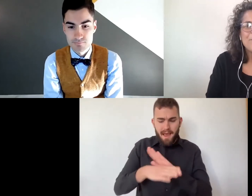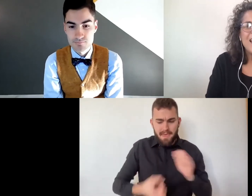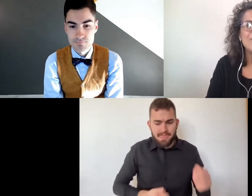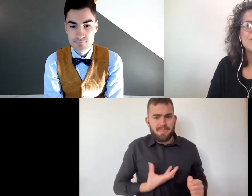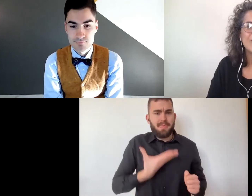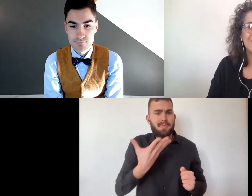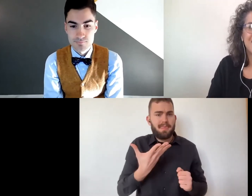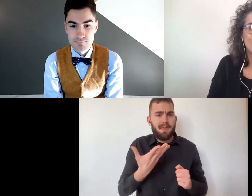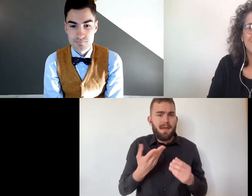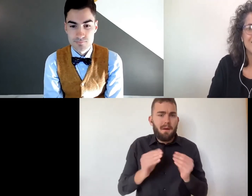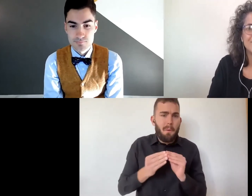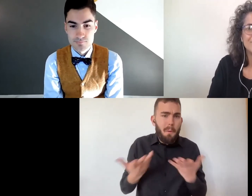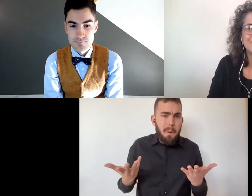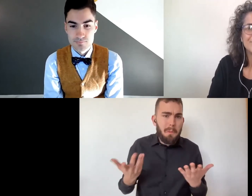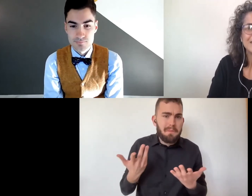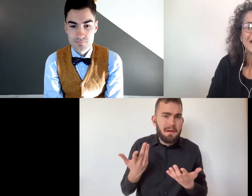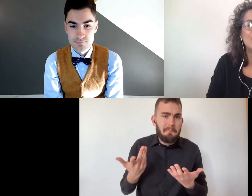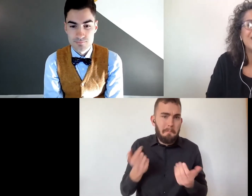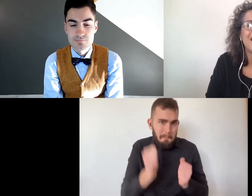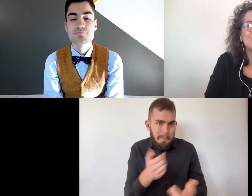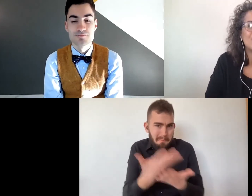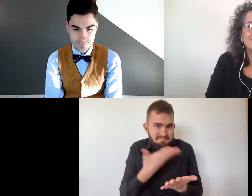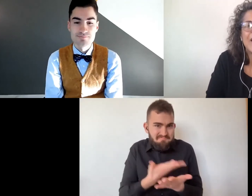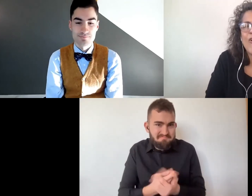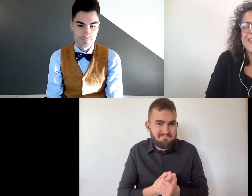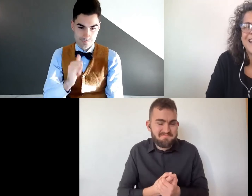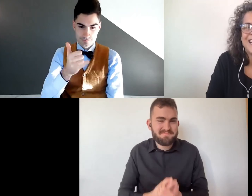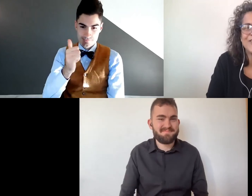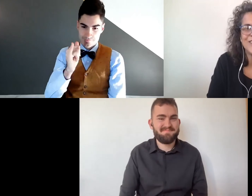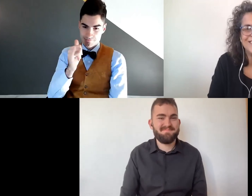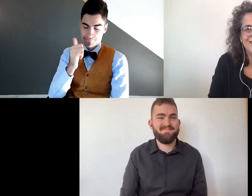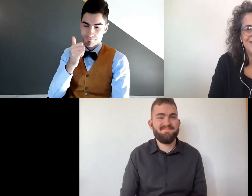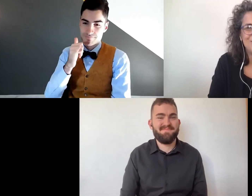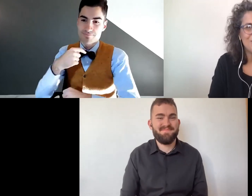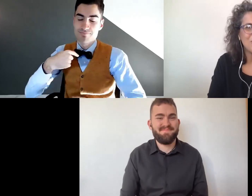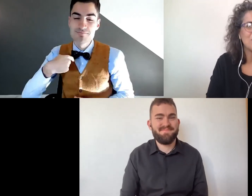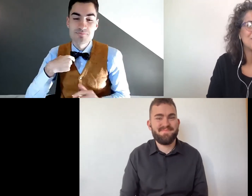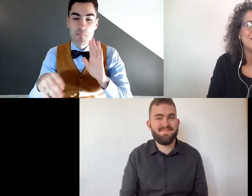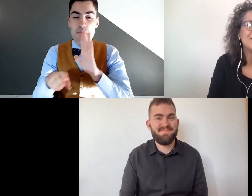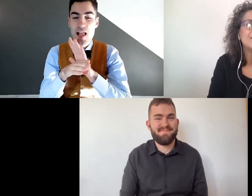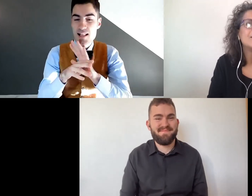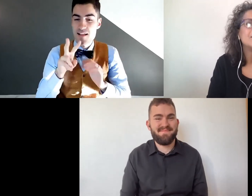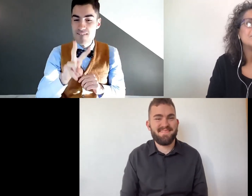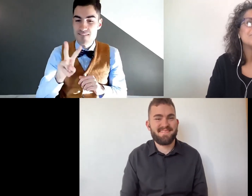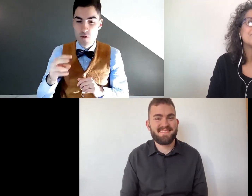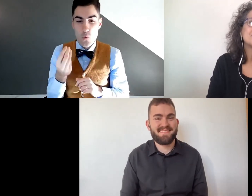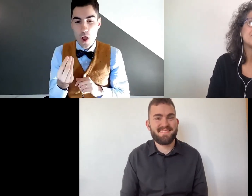Ma il visual vernacular, da dove nasce? Da cosa nasce? Ce lo racconti?